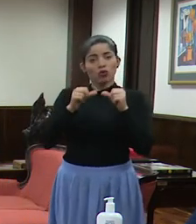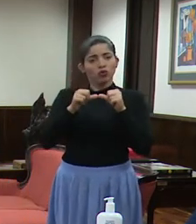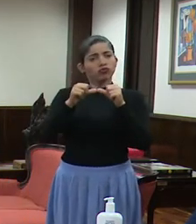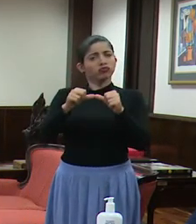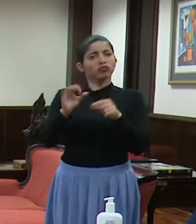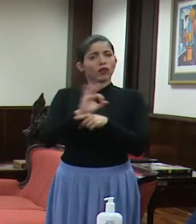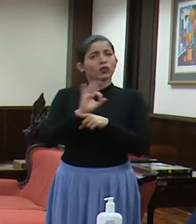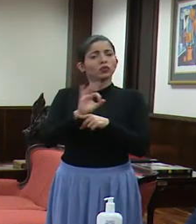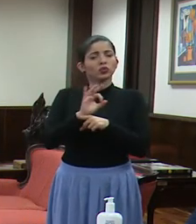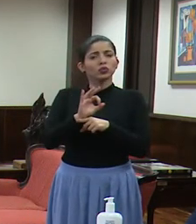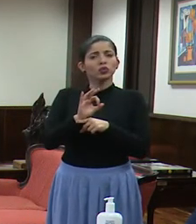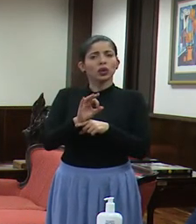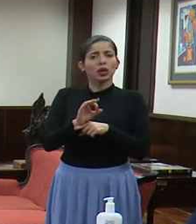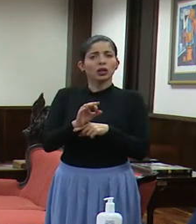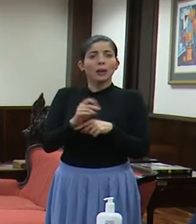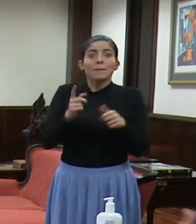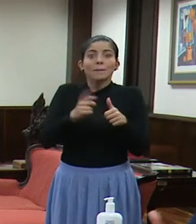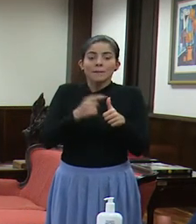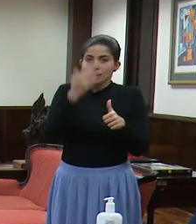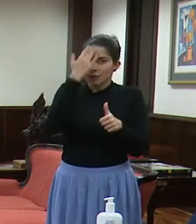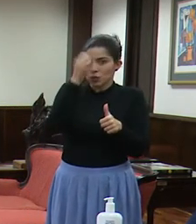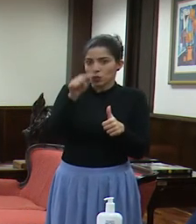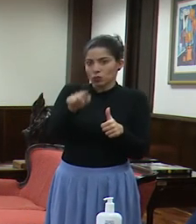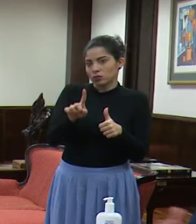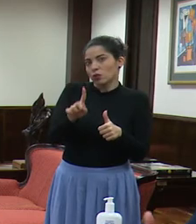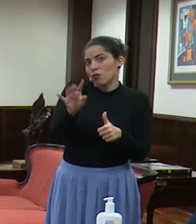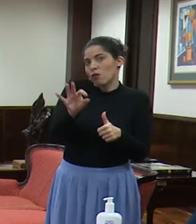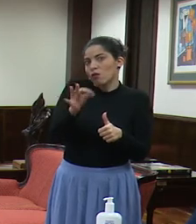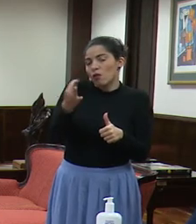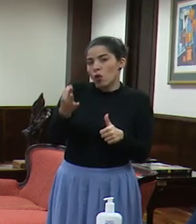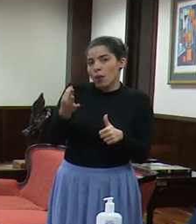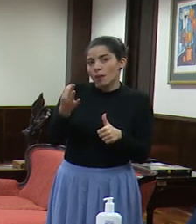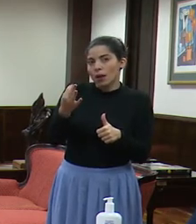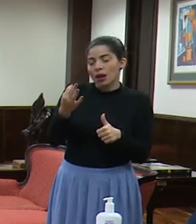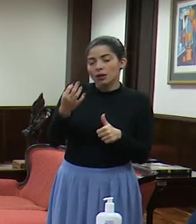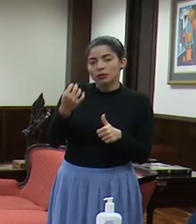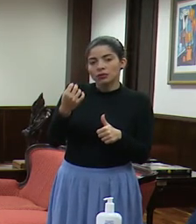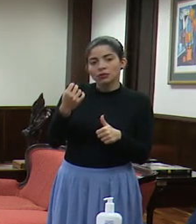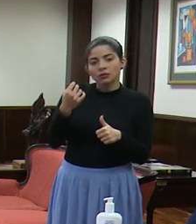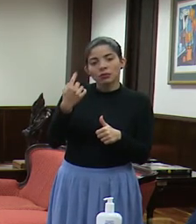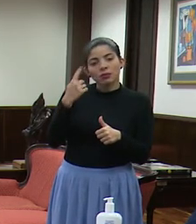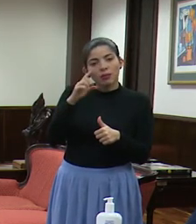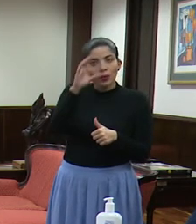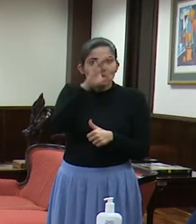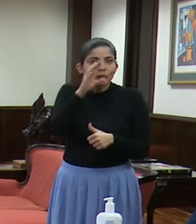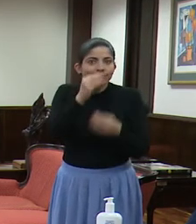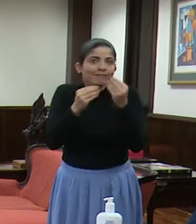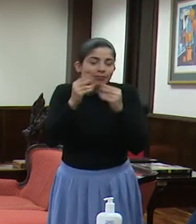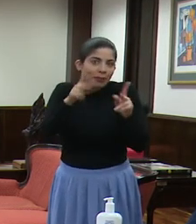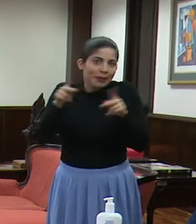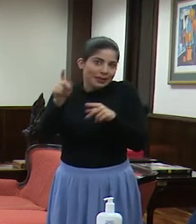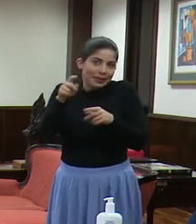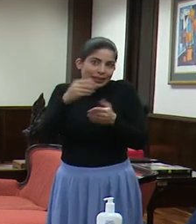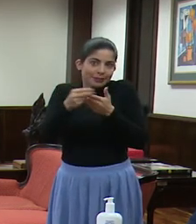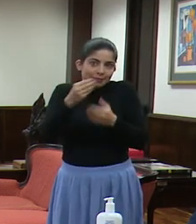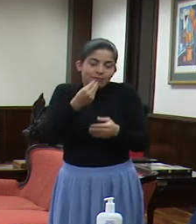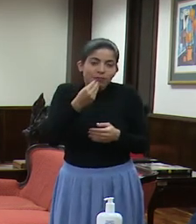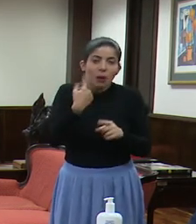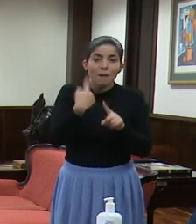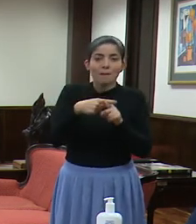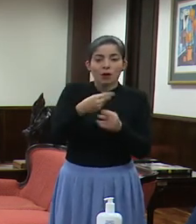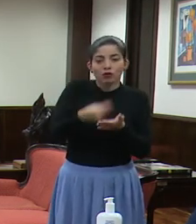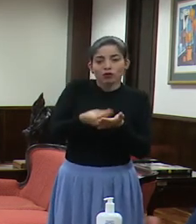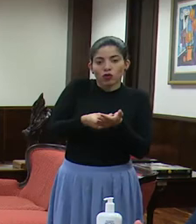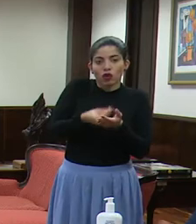¿verdad? Primero porque es una forma de buscar alimentos de la población y también recursos